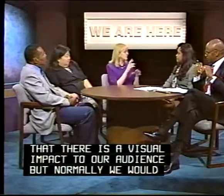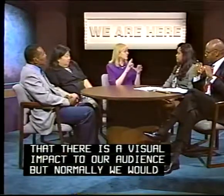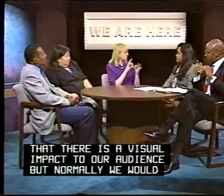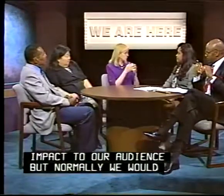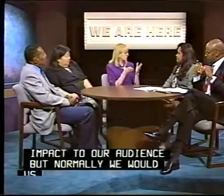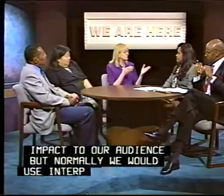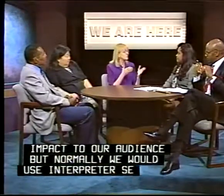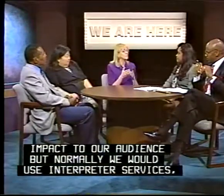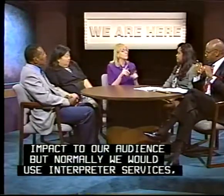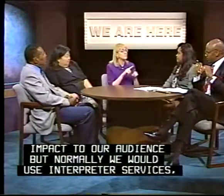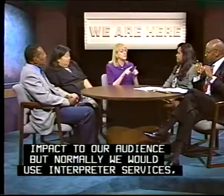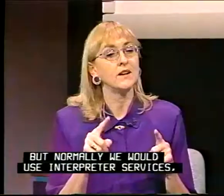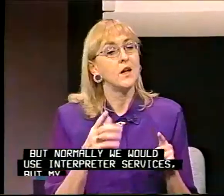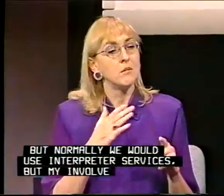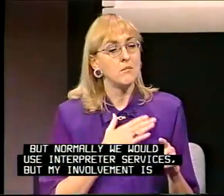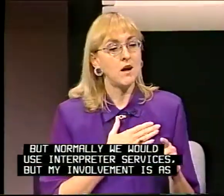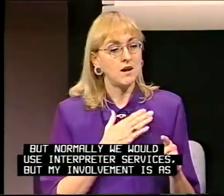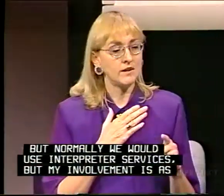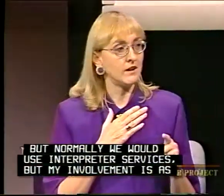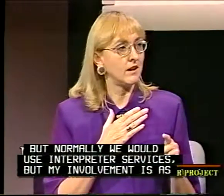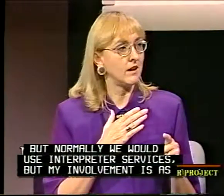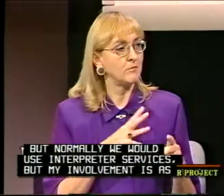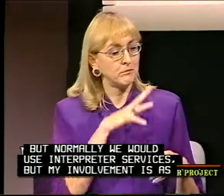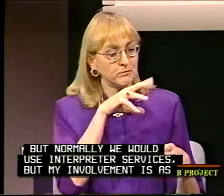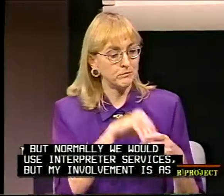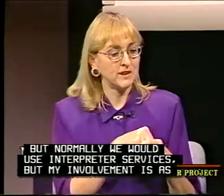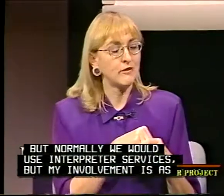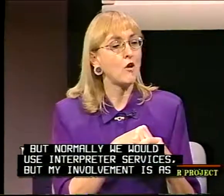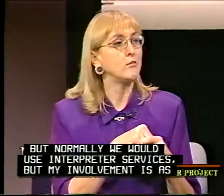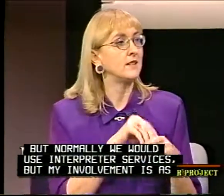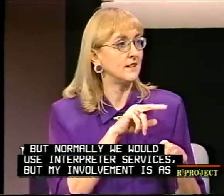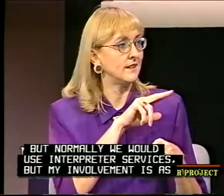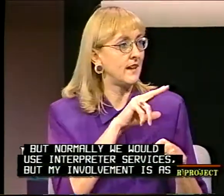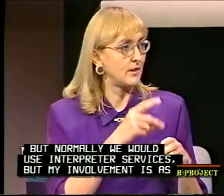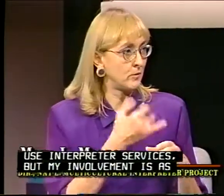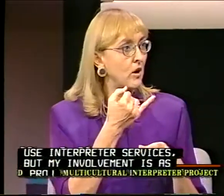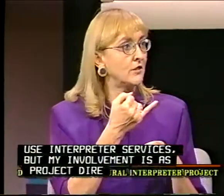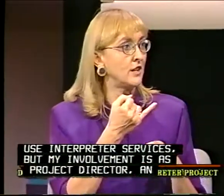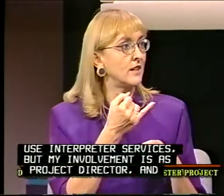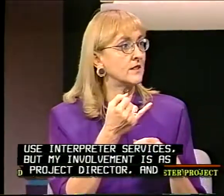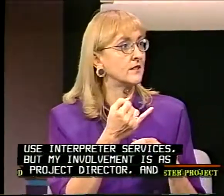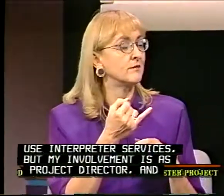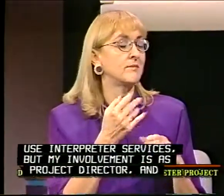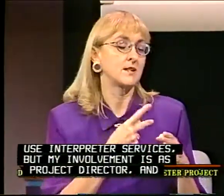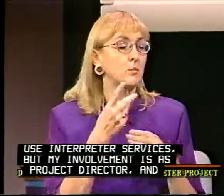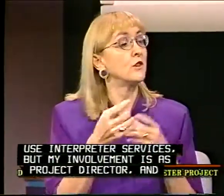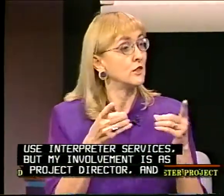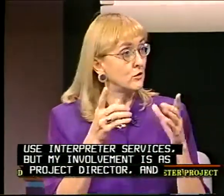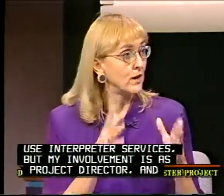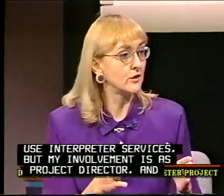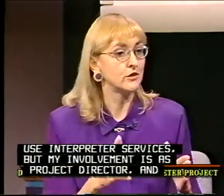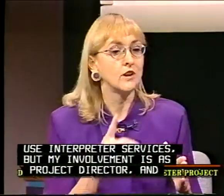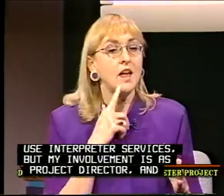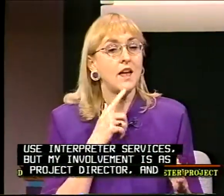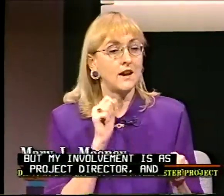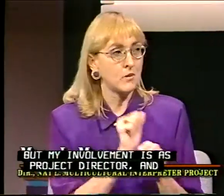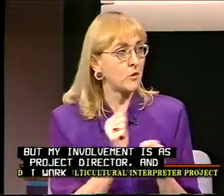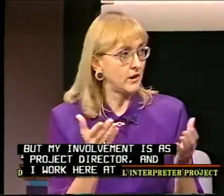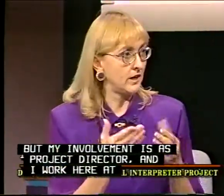would use interpreter services. But my involvement is as project director, and I work here